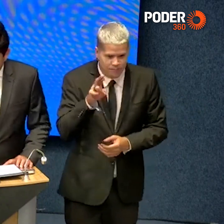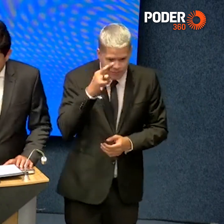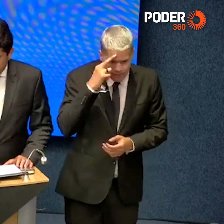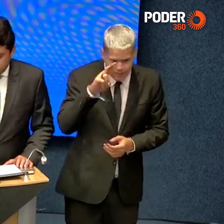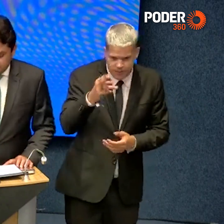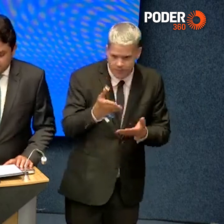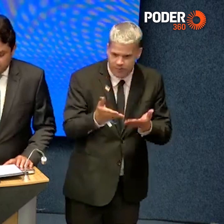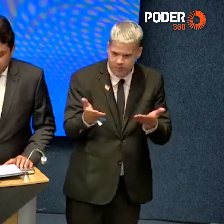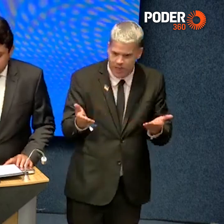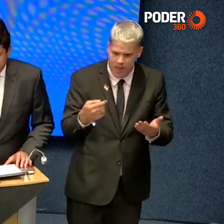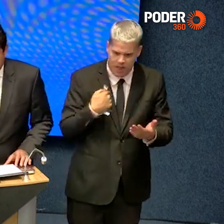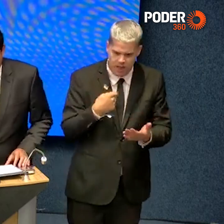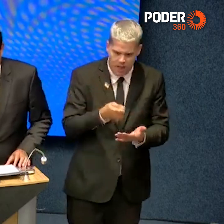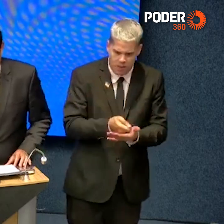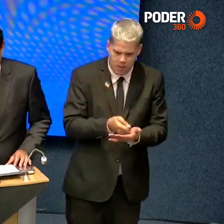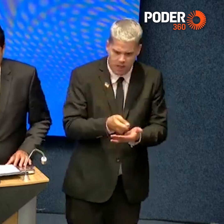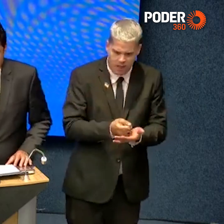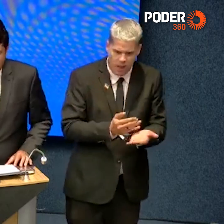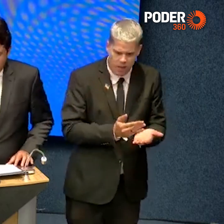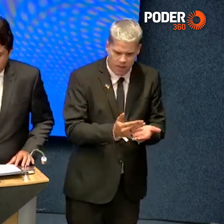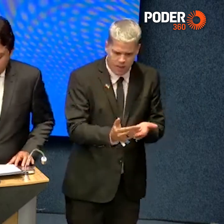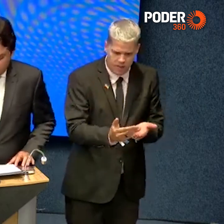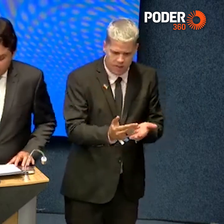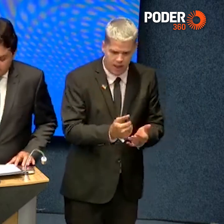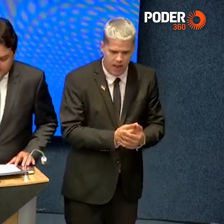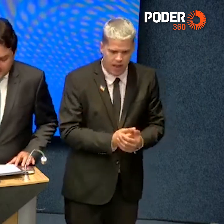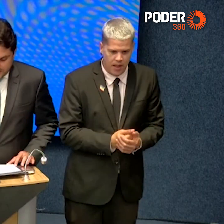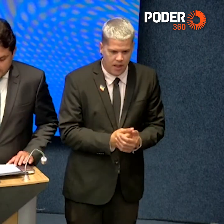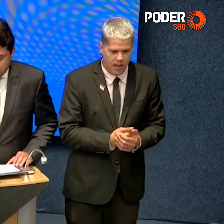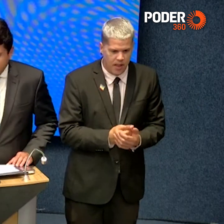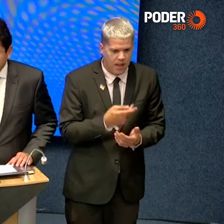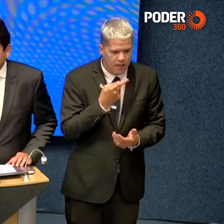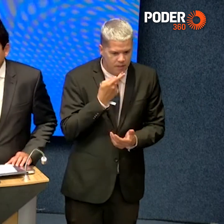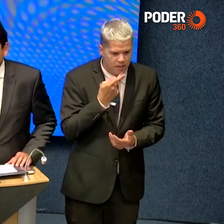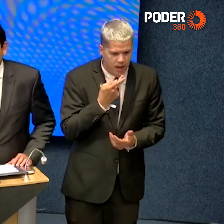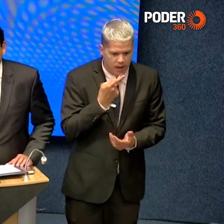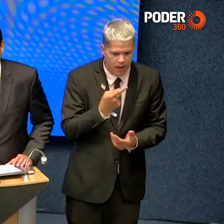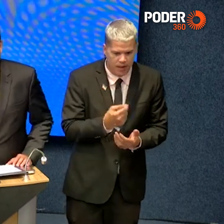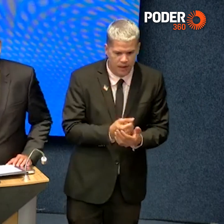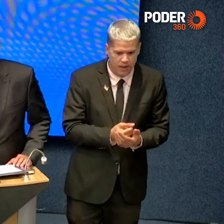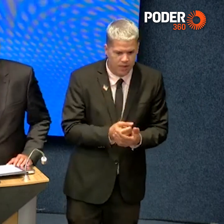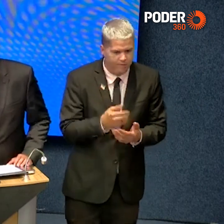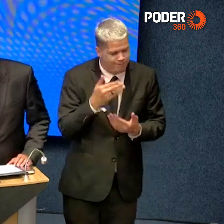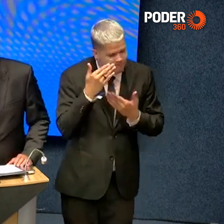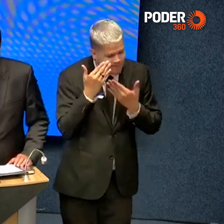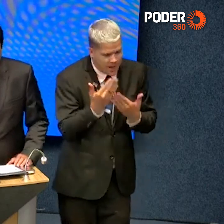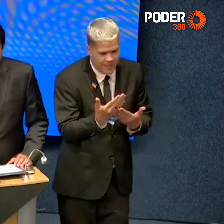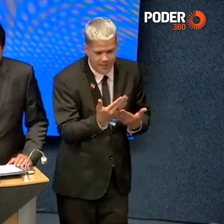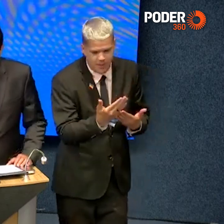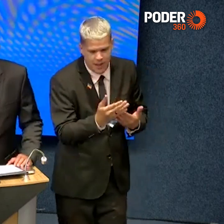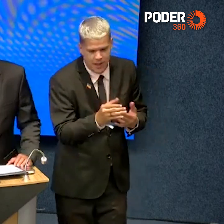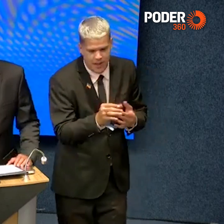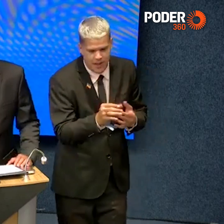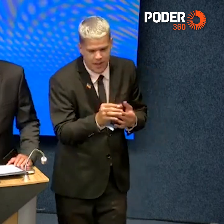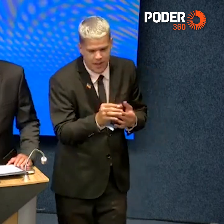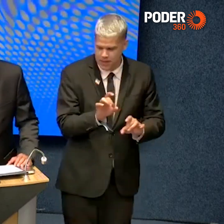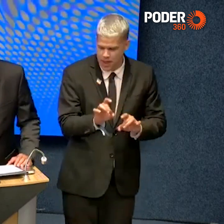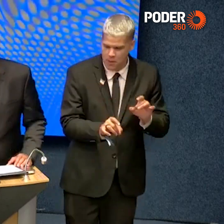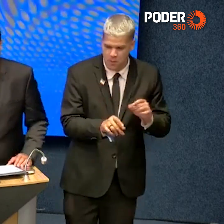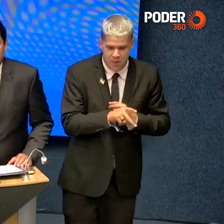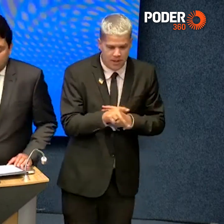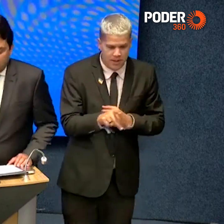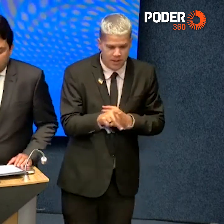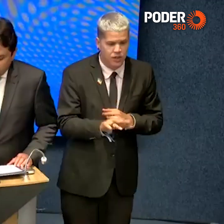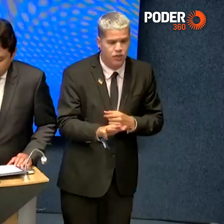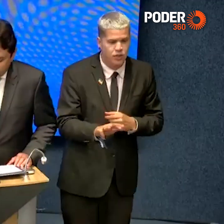obrigação iniciar a fala registrando aqui o meu agradecimento ao presidente Lula,